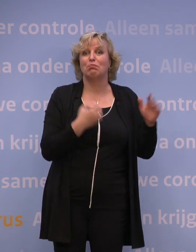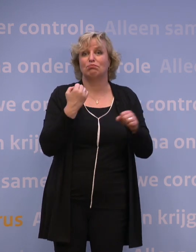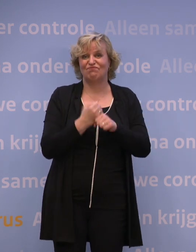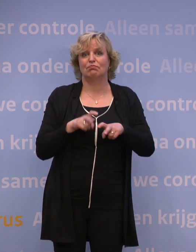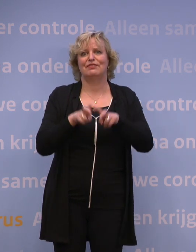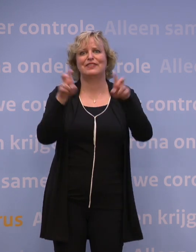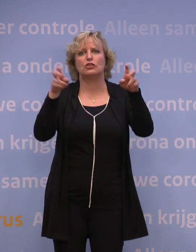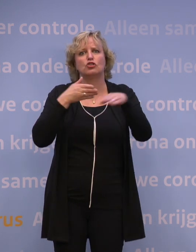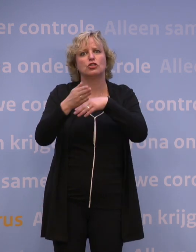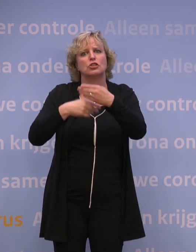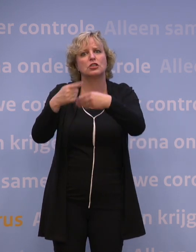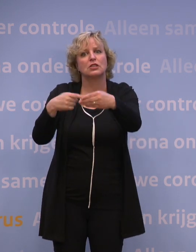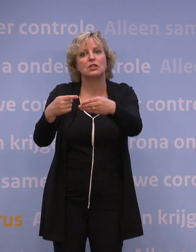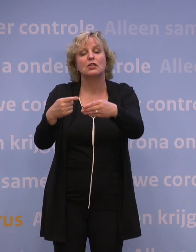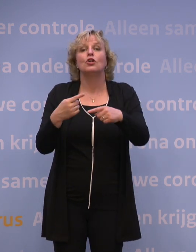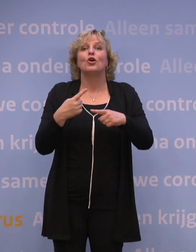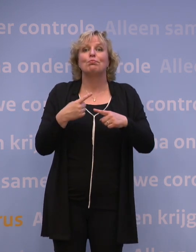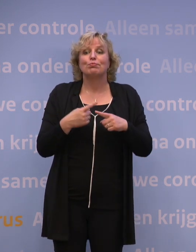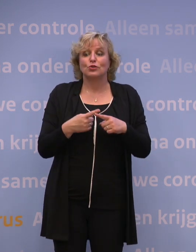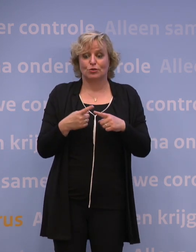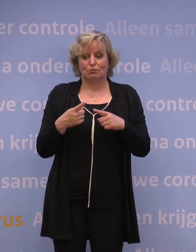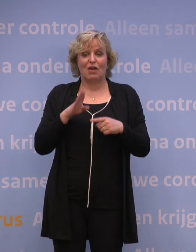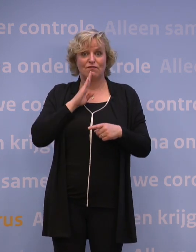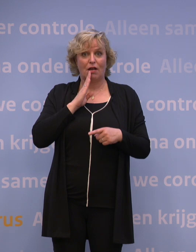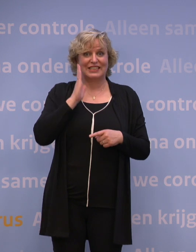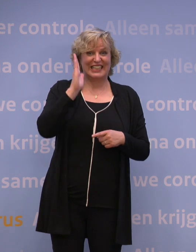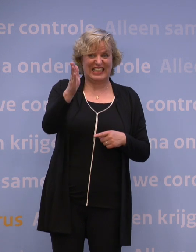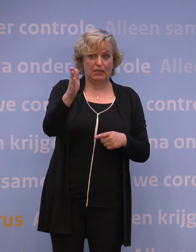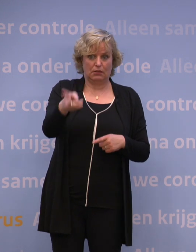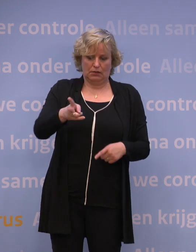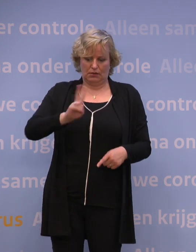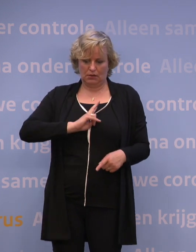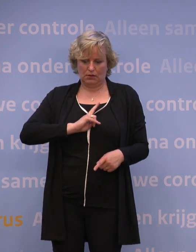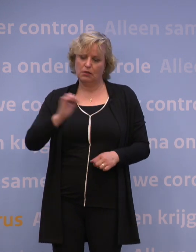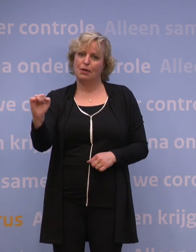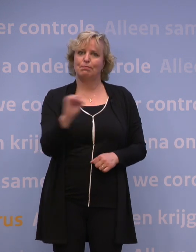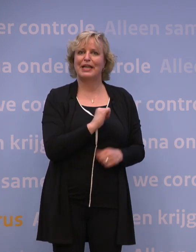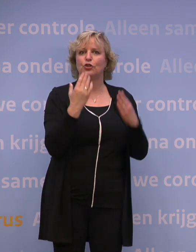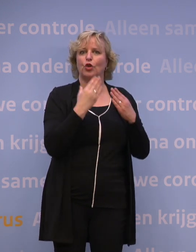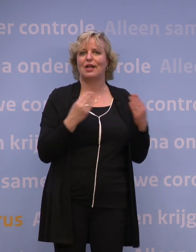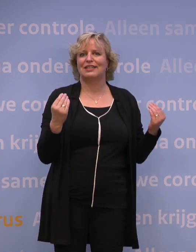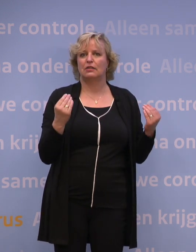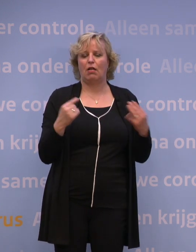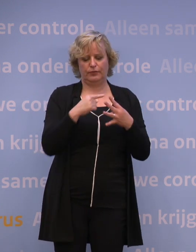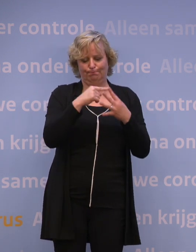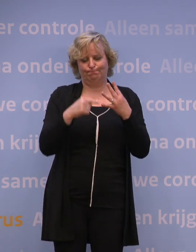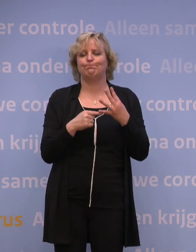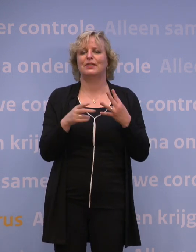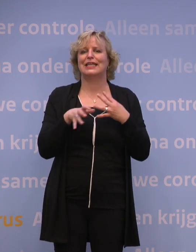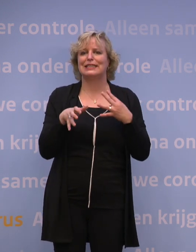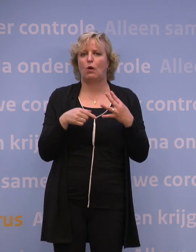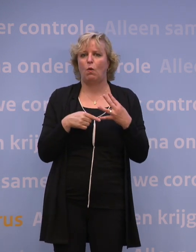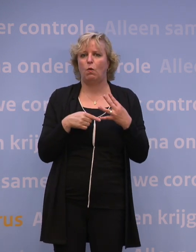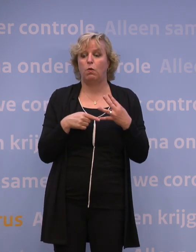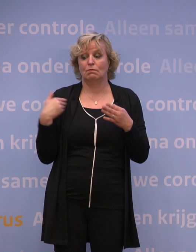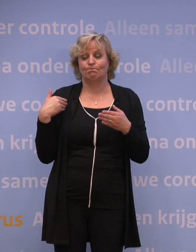heel belangrijk, of we het virus als souvenir van de camping mee terug naar huis nemen. Dat zijn de risico's die we kennen. En ook al gaat het steeds